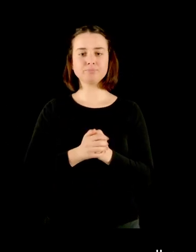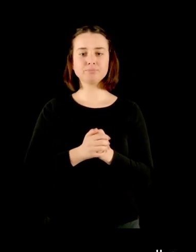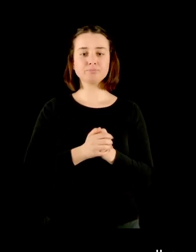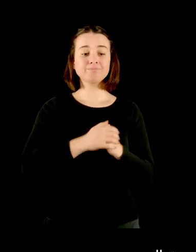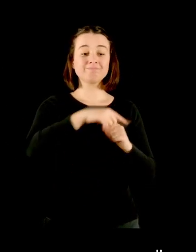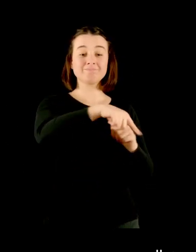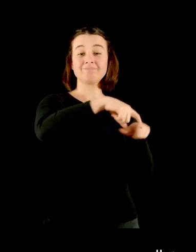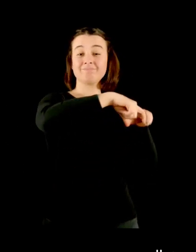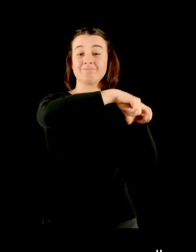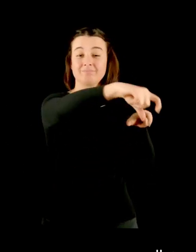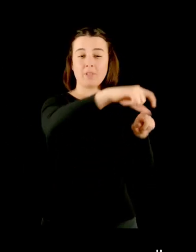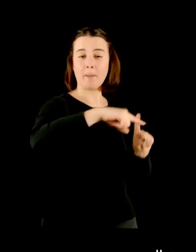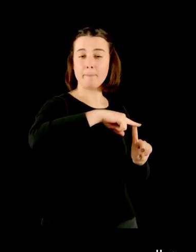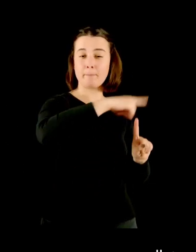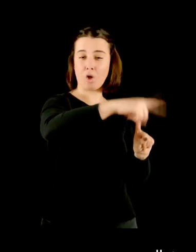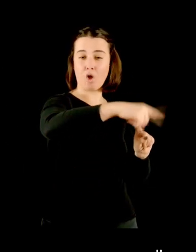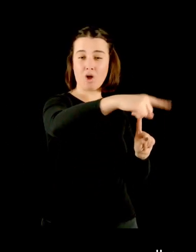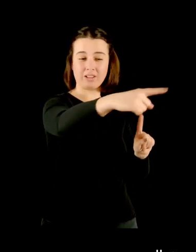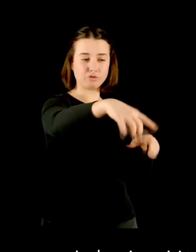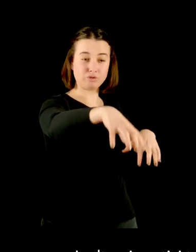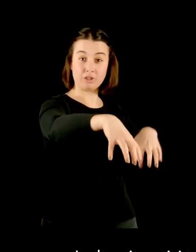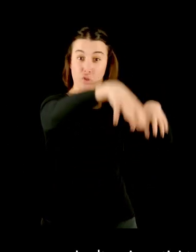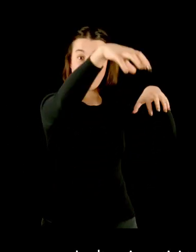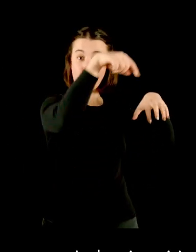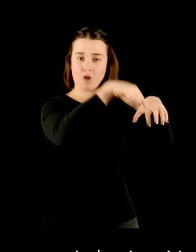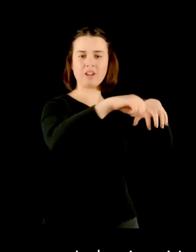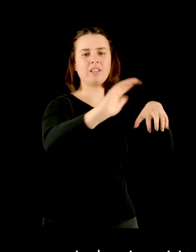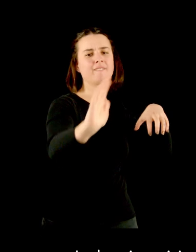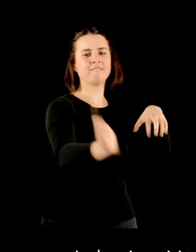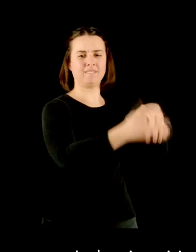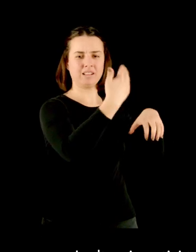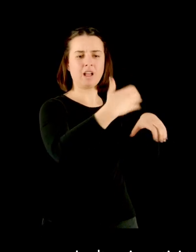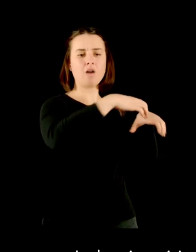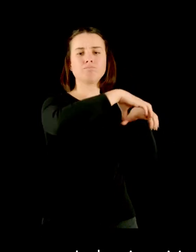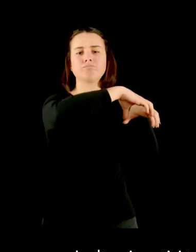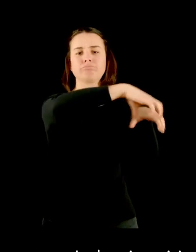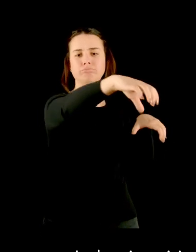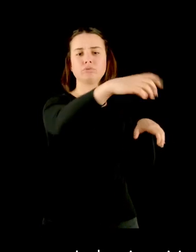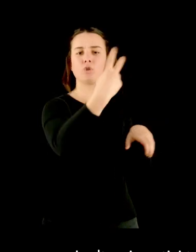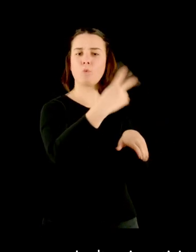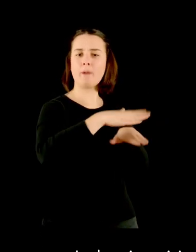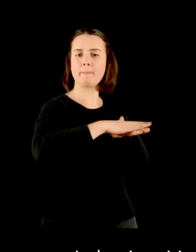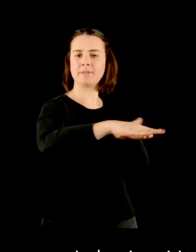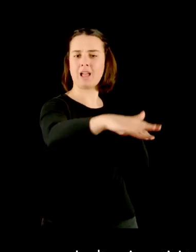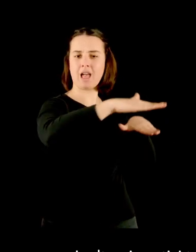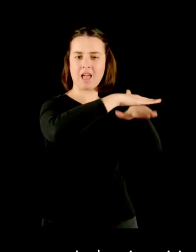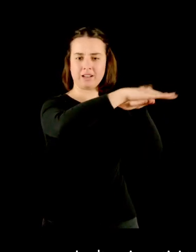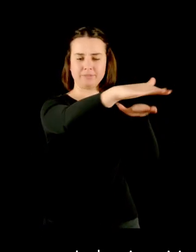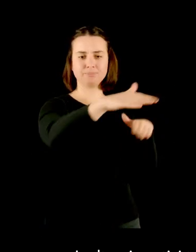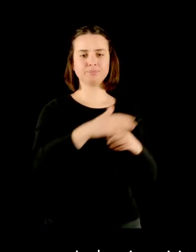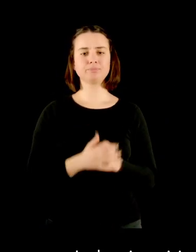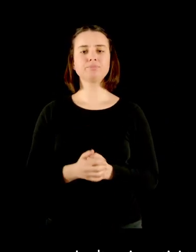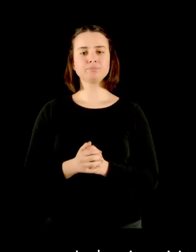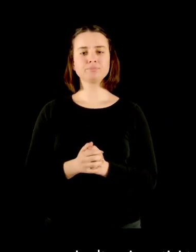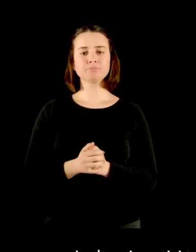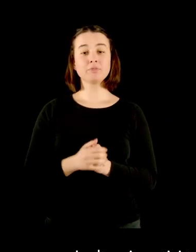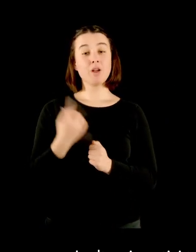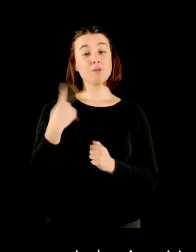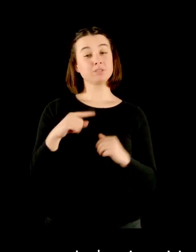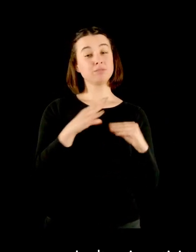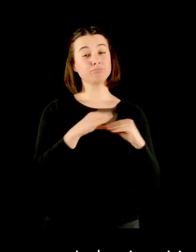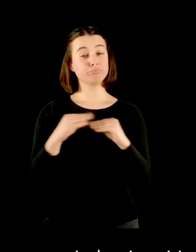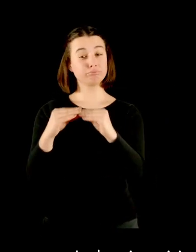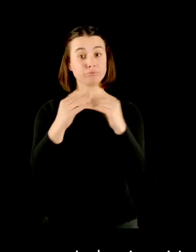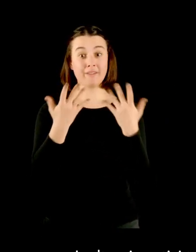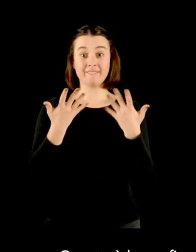rappresentata, che chiude il cortile d'onore. Inoltre i portici terrazzati di collegamento tra le torri vengono sostituiti da